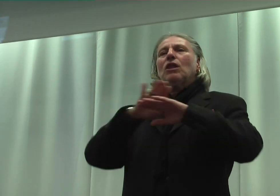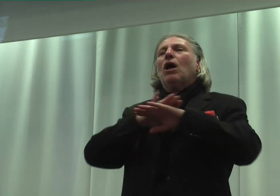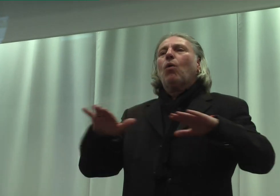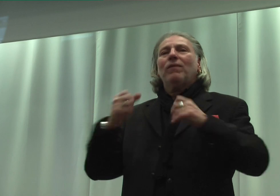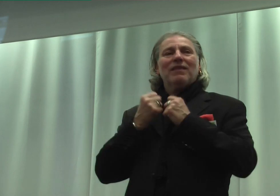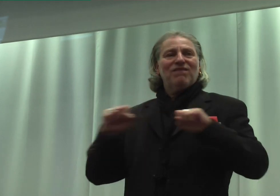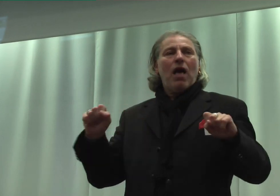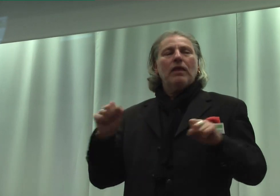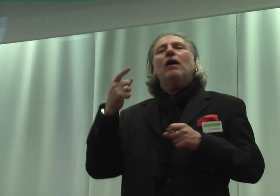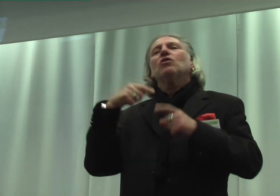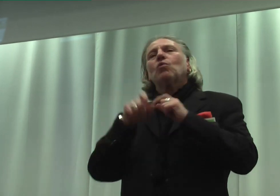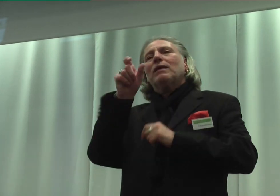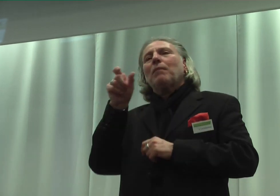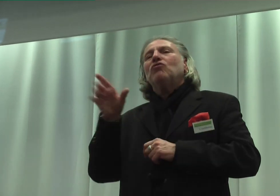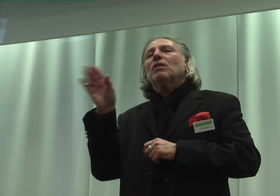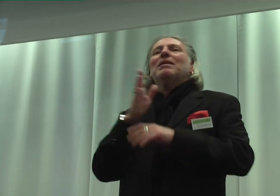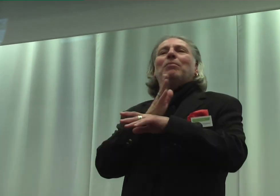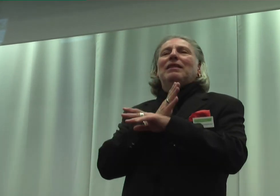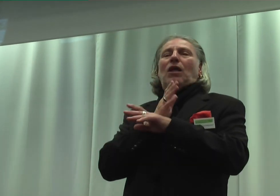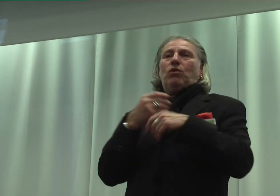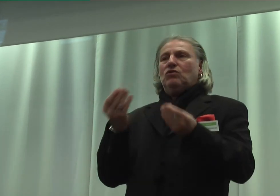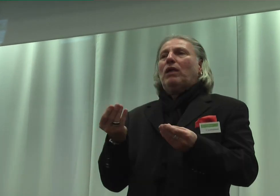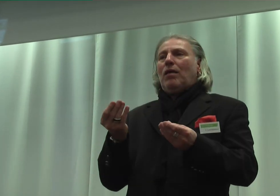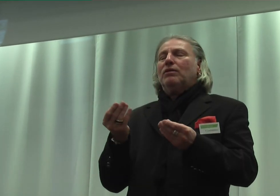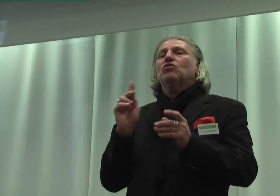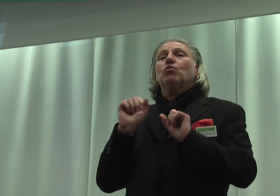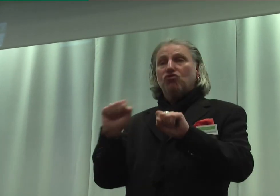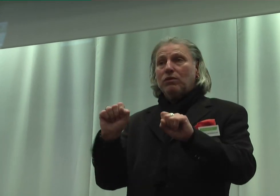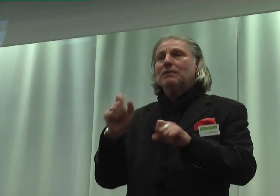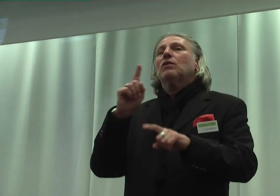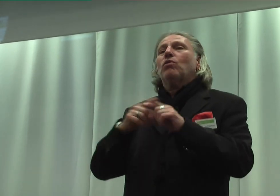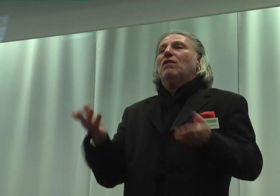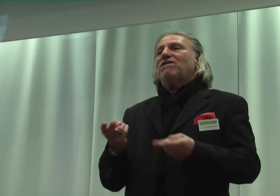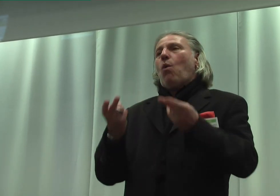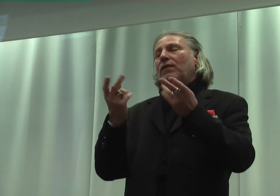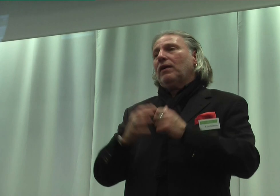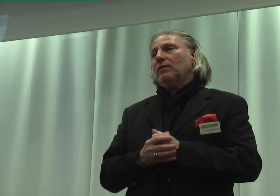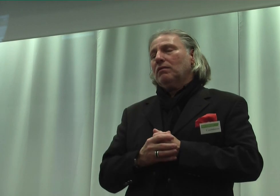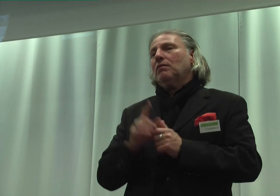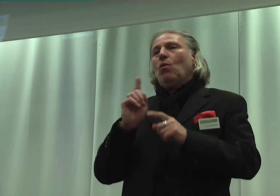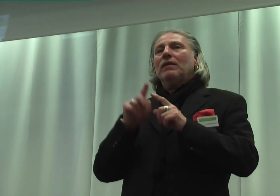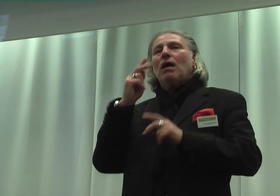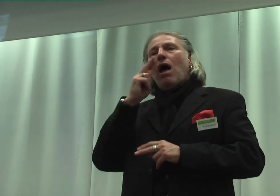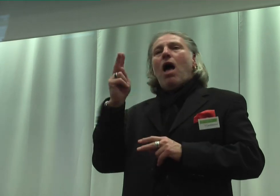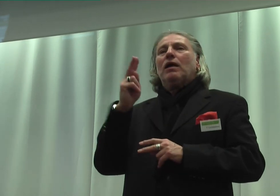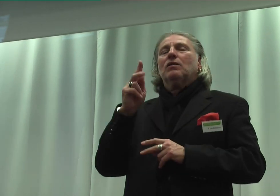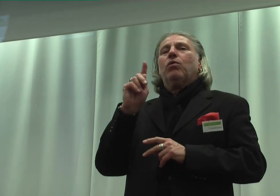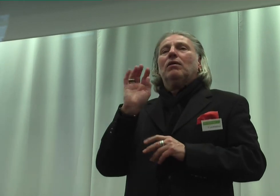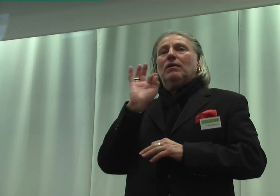durch Menschen mit Behinderung zu bewährleisten, zu schützen und zu fördern und die Achtung der